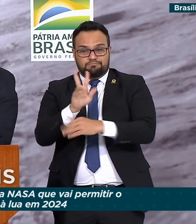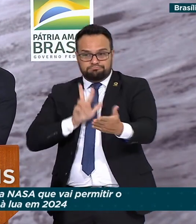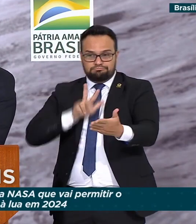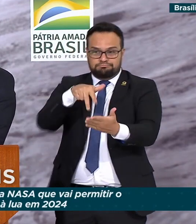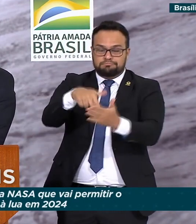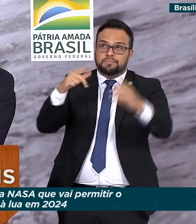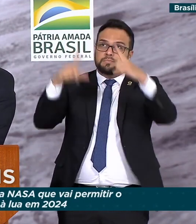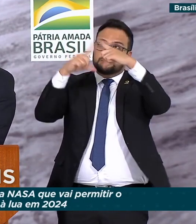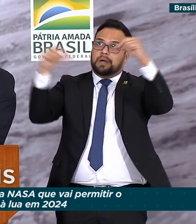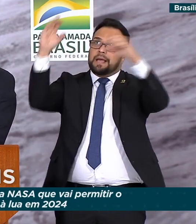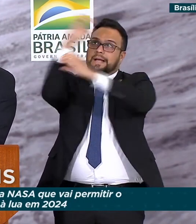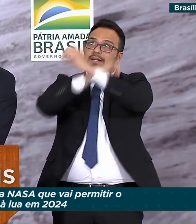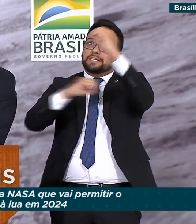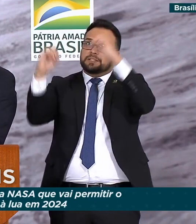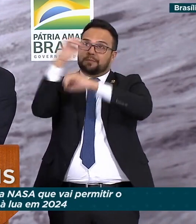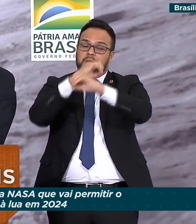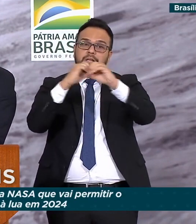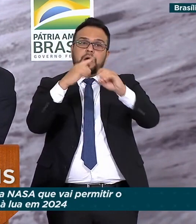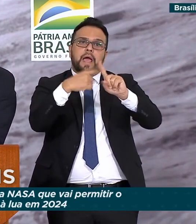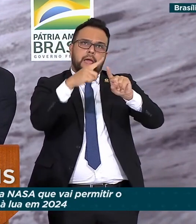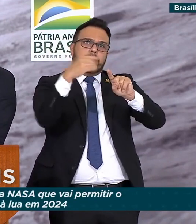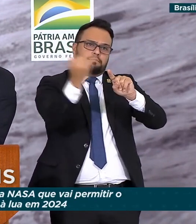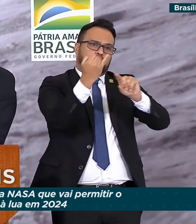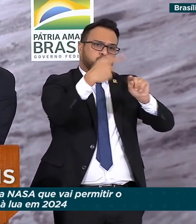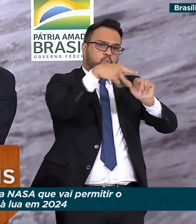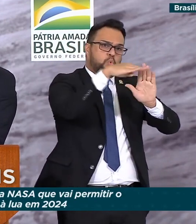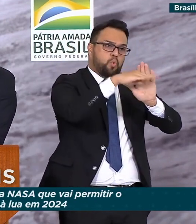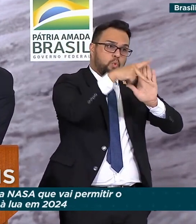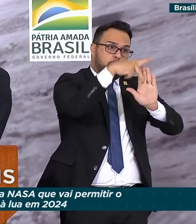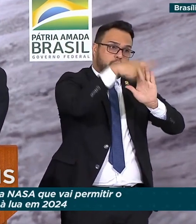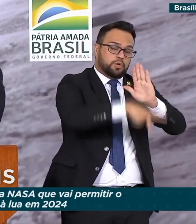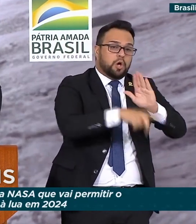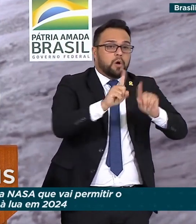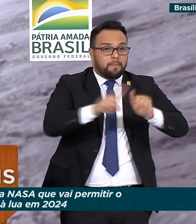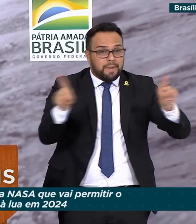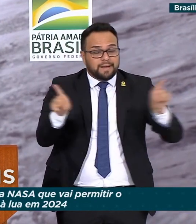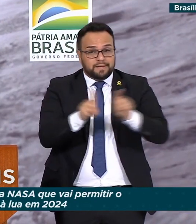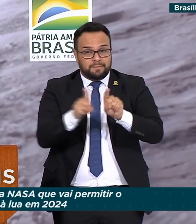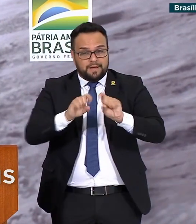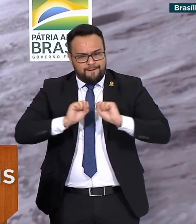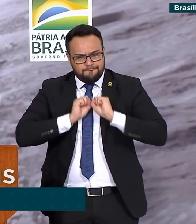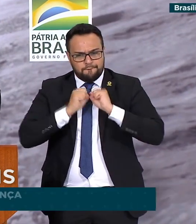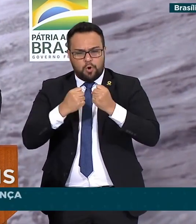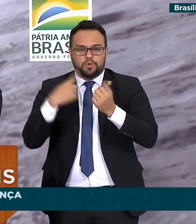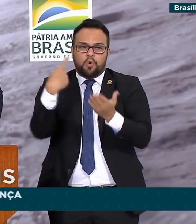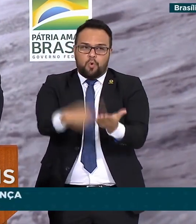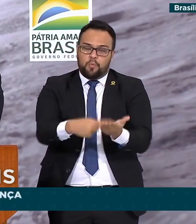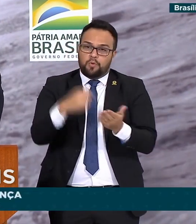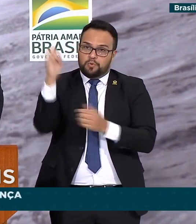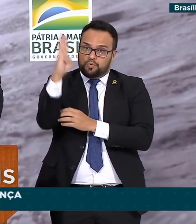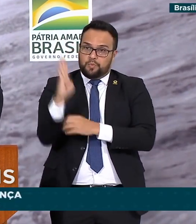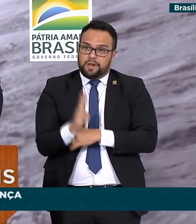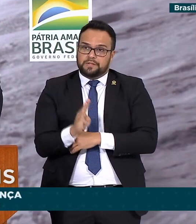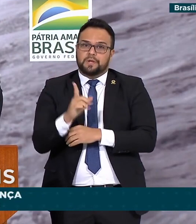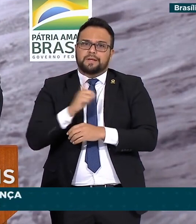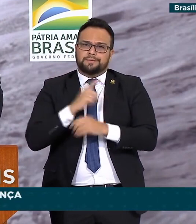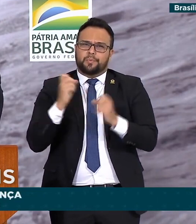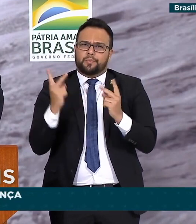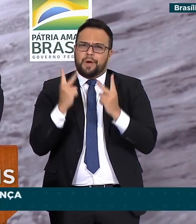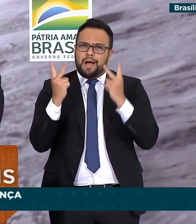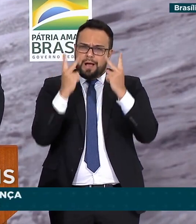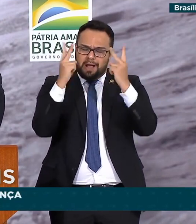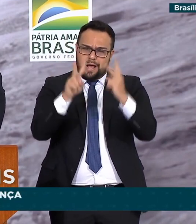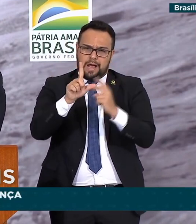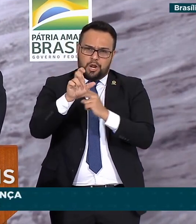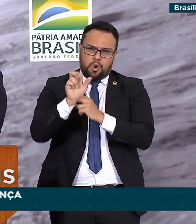transcendem o escopo desse projeto, mas também reforça o compromisso do Brasil com princípios e valores de usos